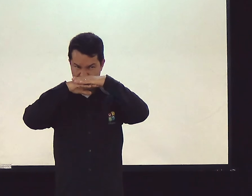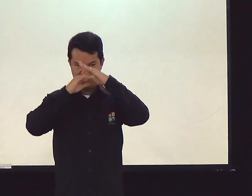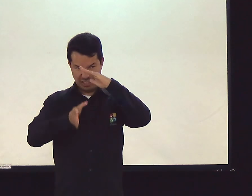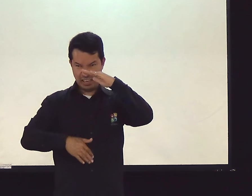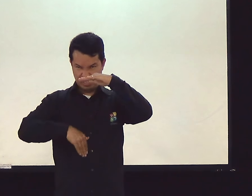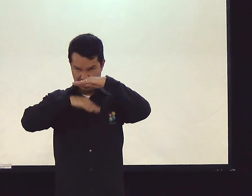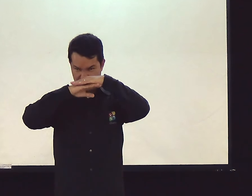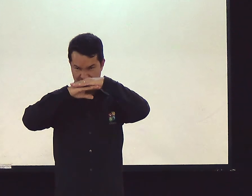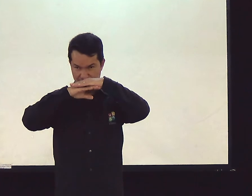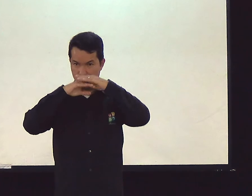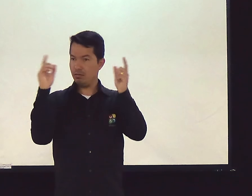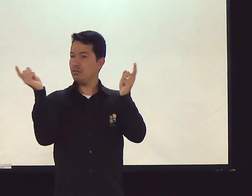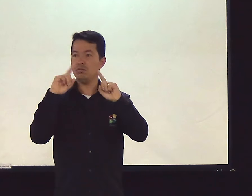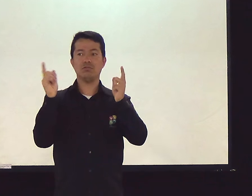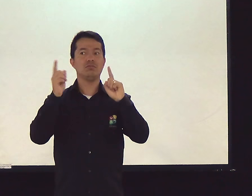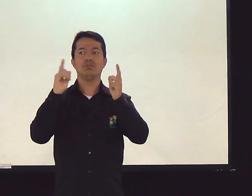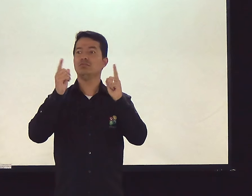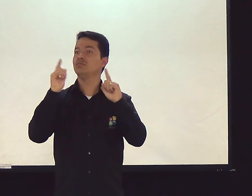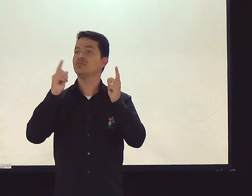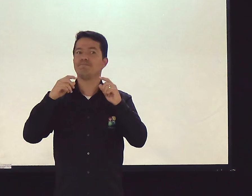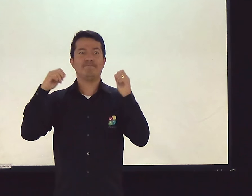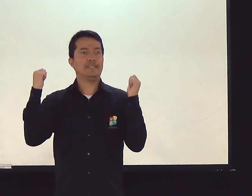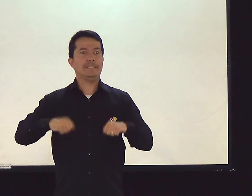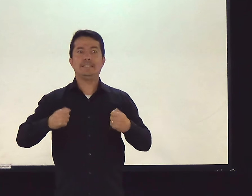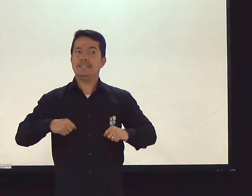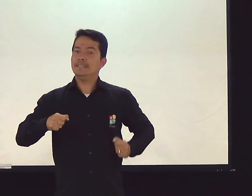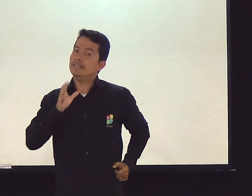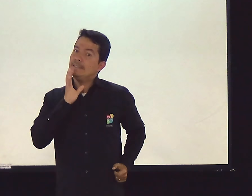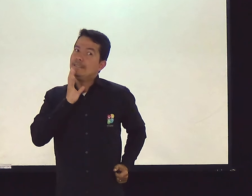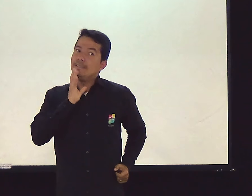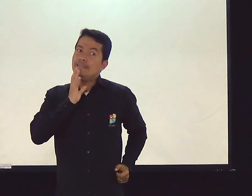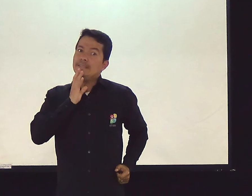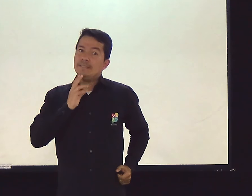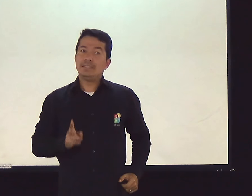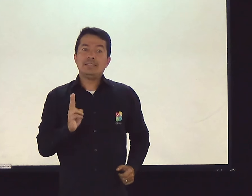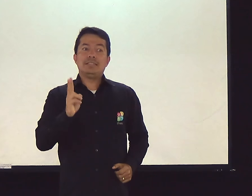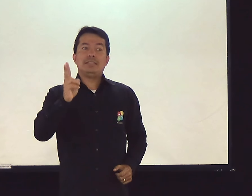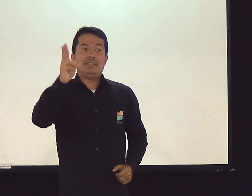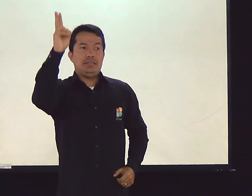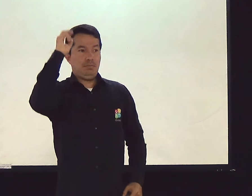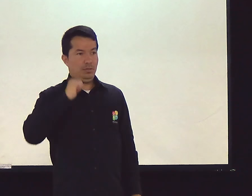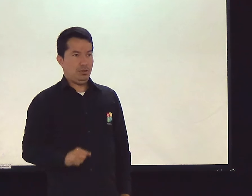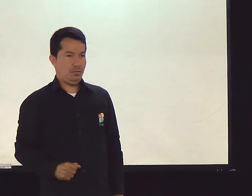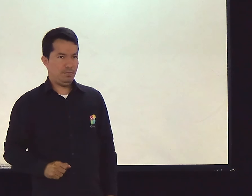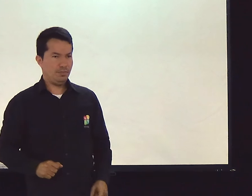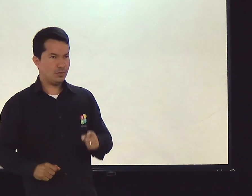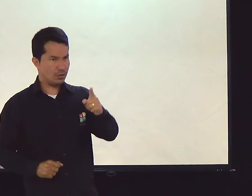Tá. E você acha que conhecimento finda? Ele não finda. Você pode todo dia aprender alguma coisa nova.